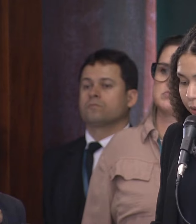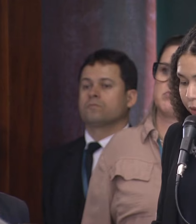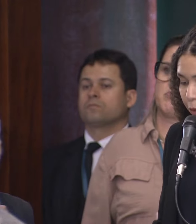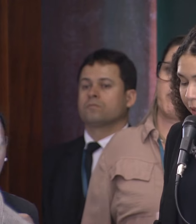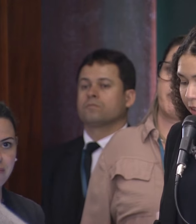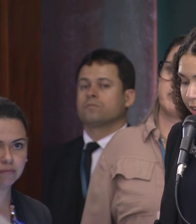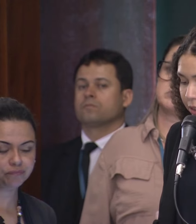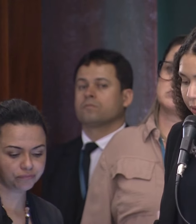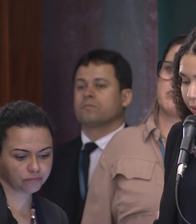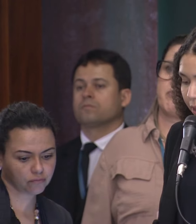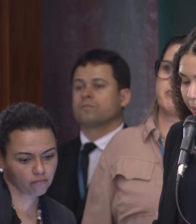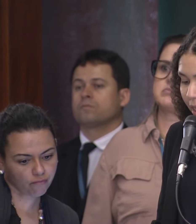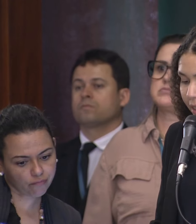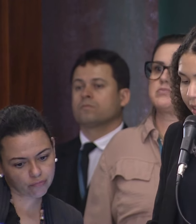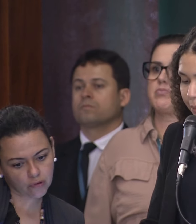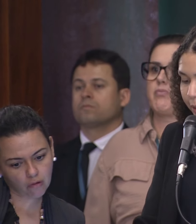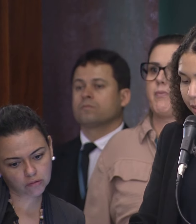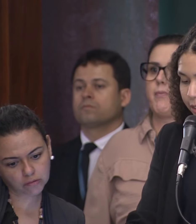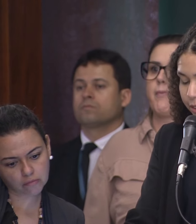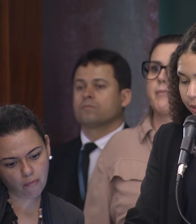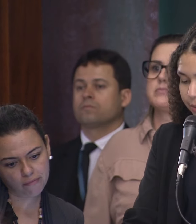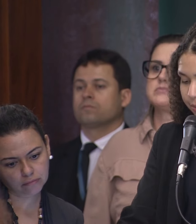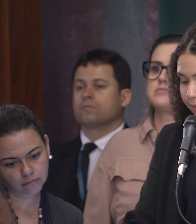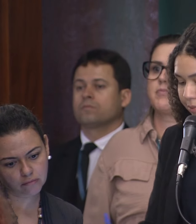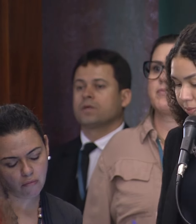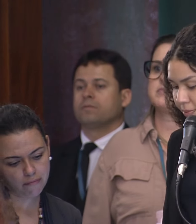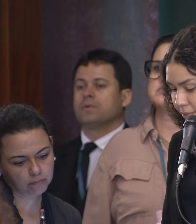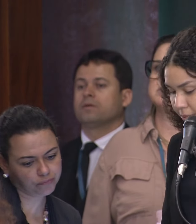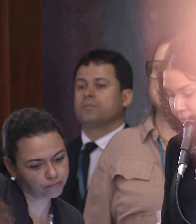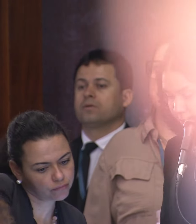filha do doutor Pinotti, doutora Mariane Pinotti.